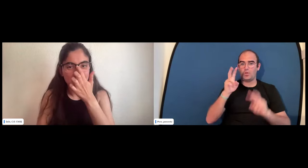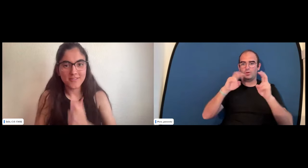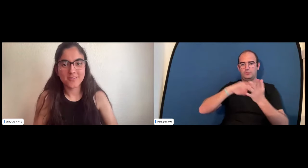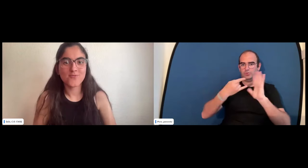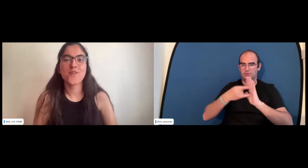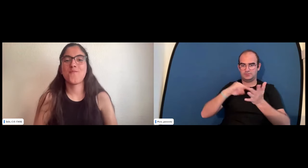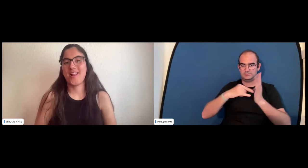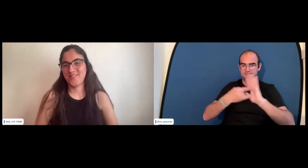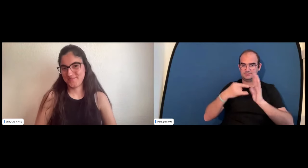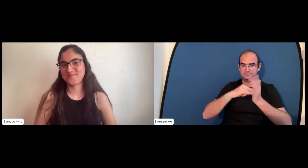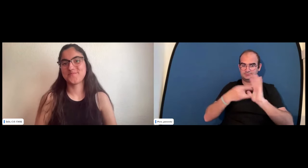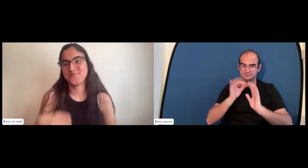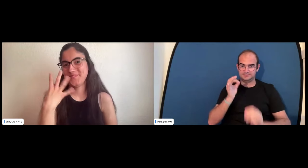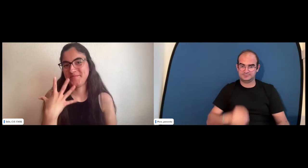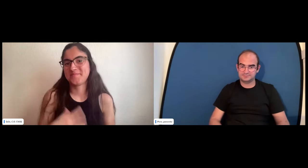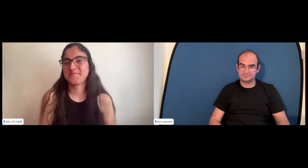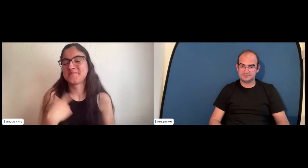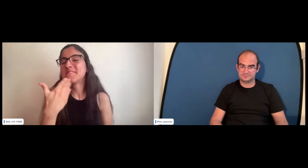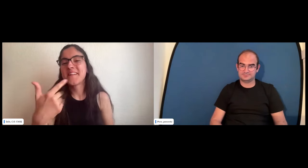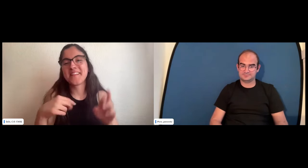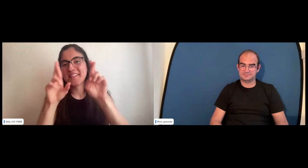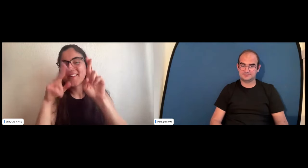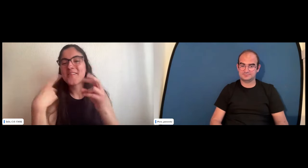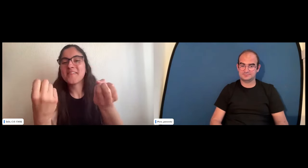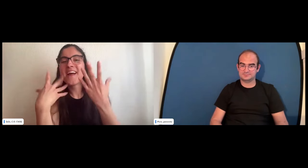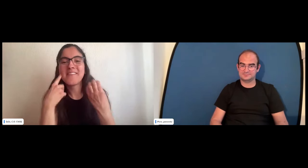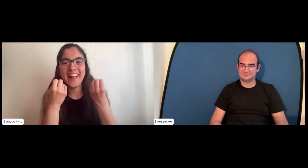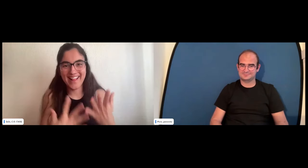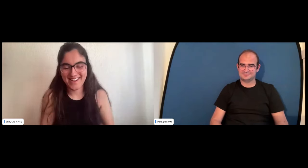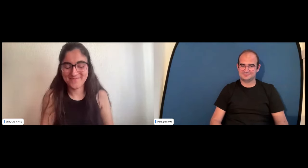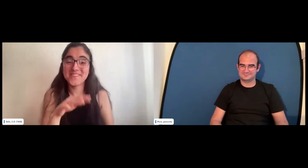pero estás en otro proyecto sí en otros ahora mismo